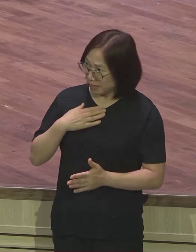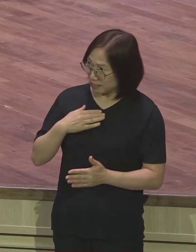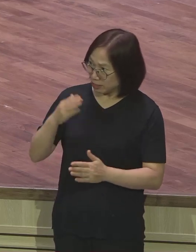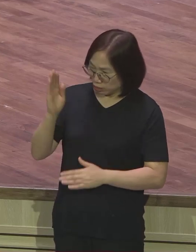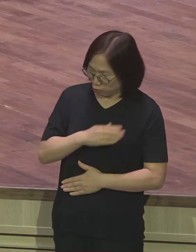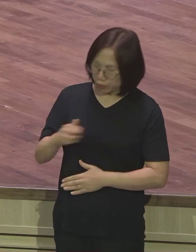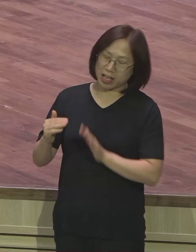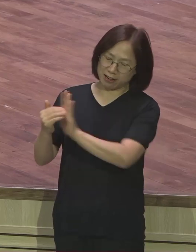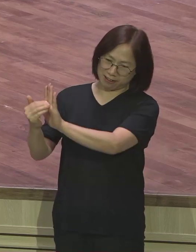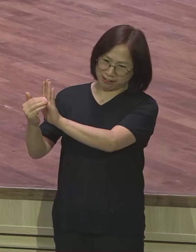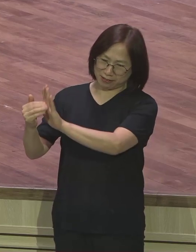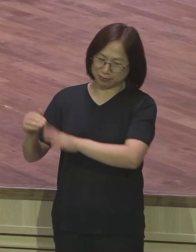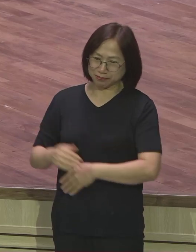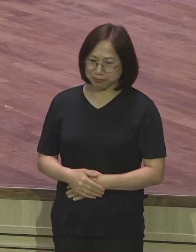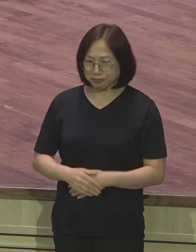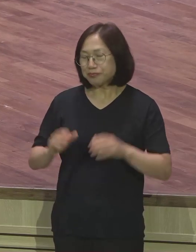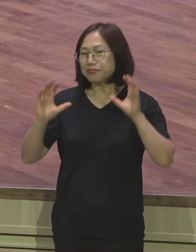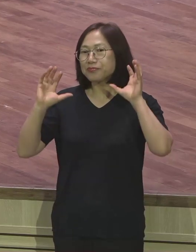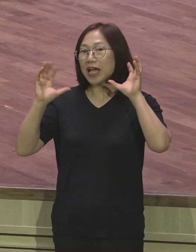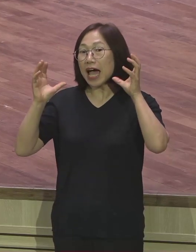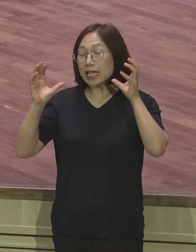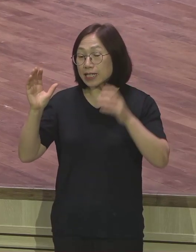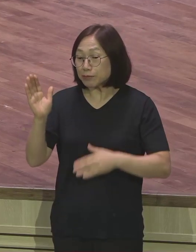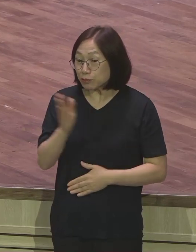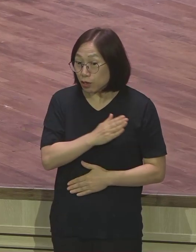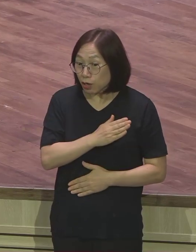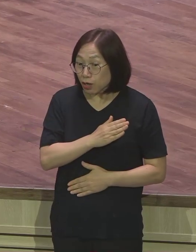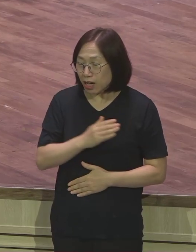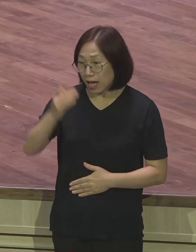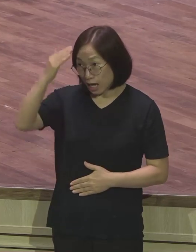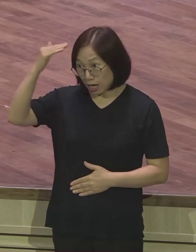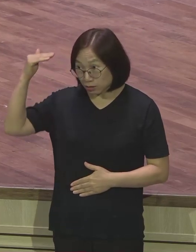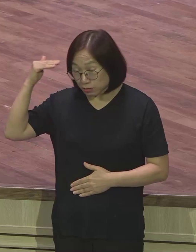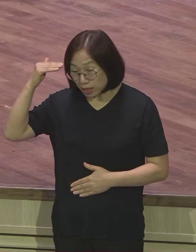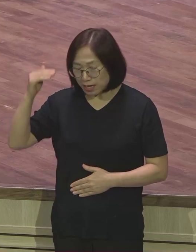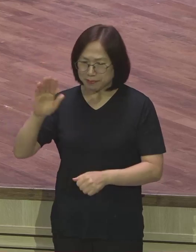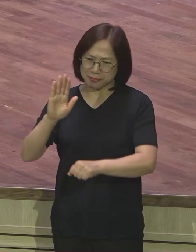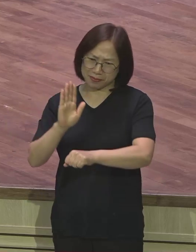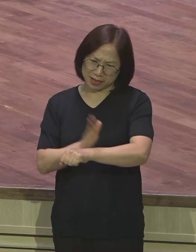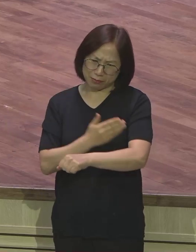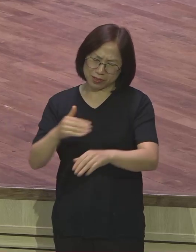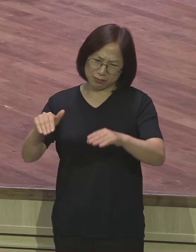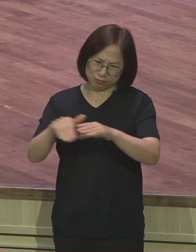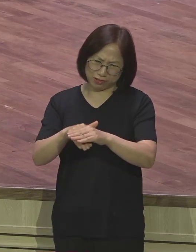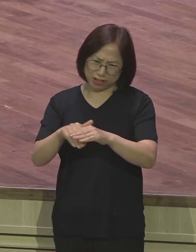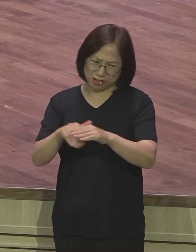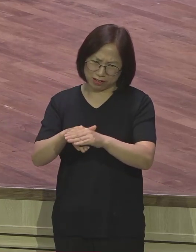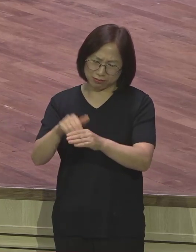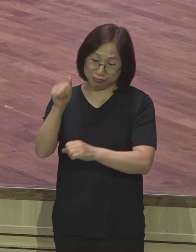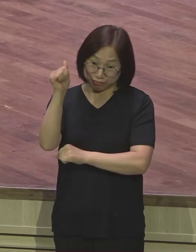벌써 어린 아이에게서부터 우리나라의 이런 잘못된 문화들이 뿌리 내려지고 있는 거죠.